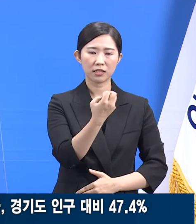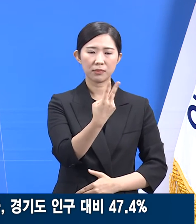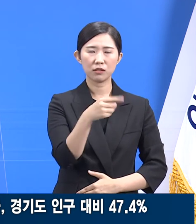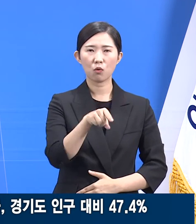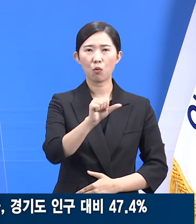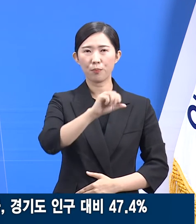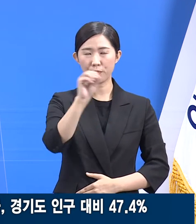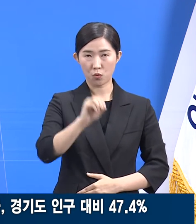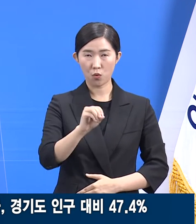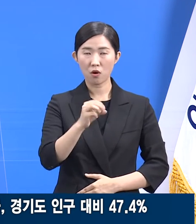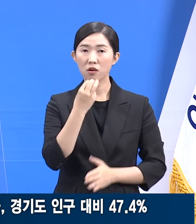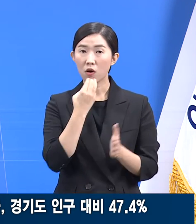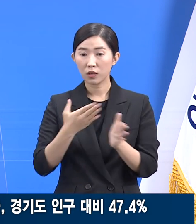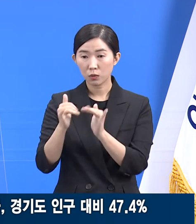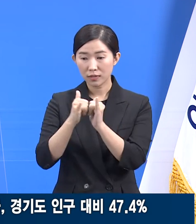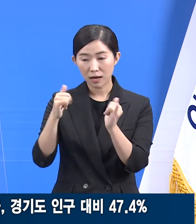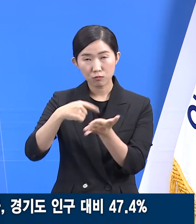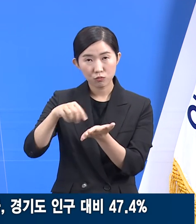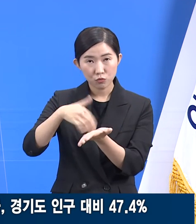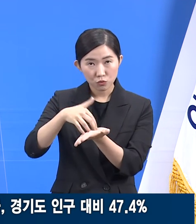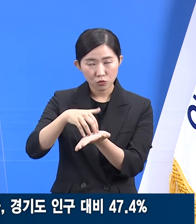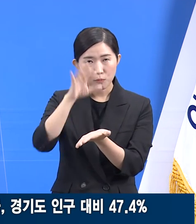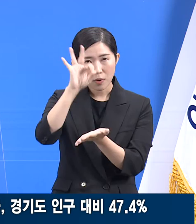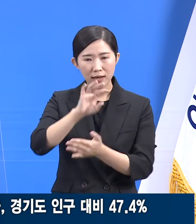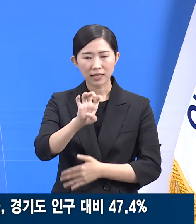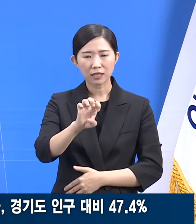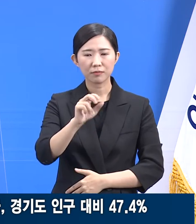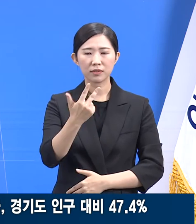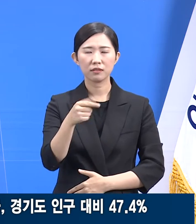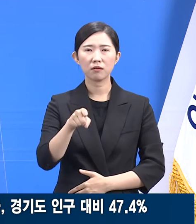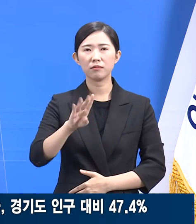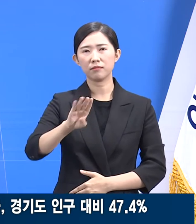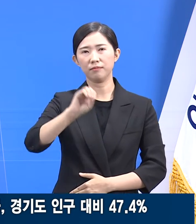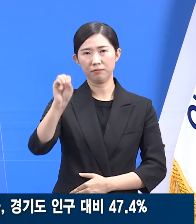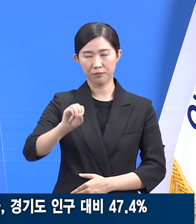경기도 인구 대비에서는 47.4%입니다.